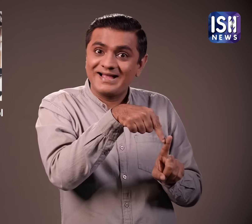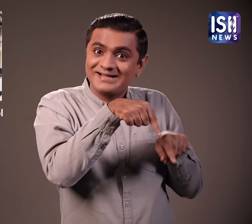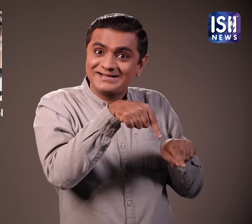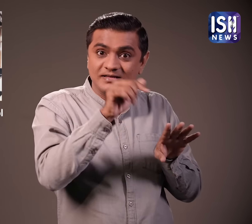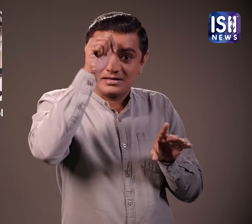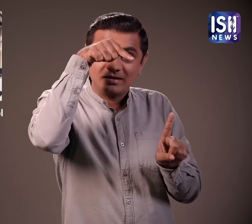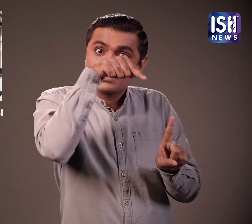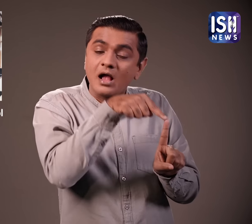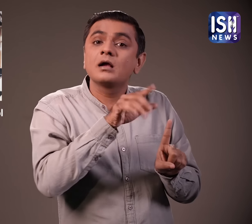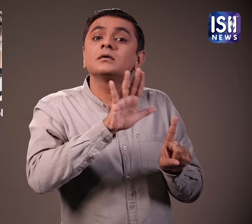इजाज़त नहीं होगी